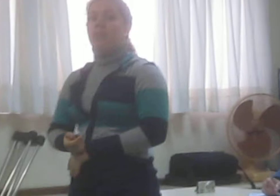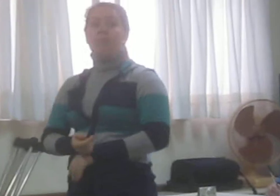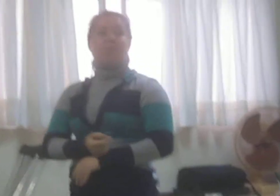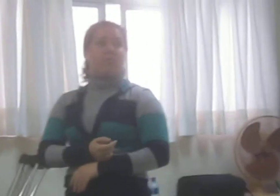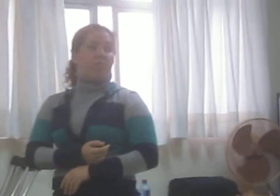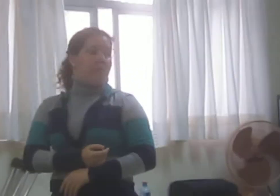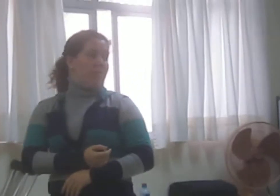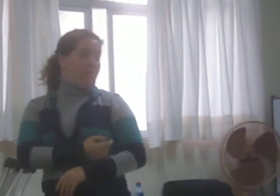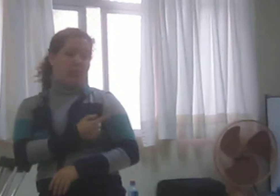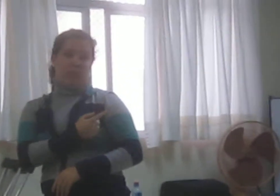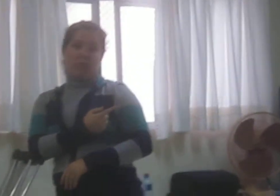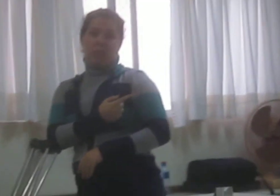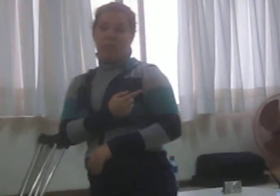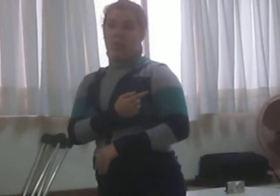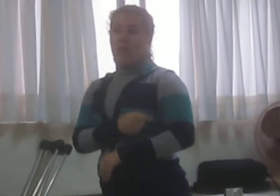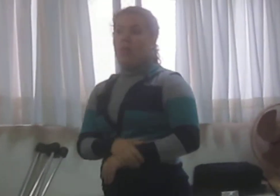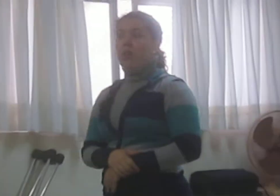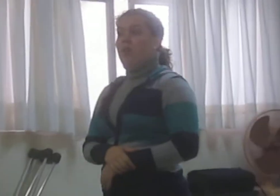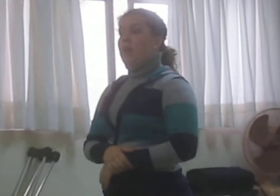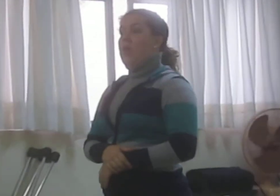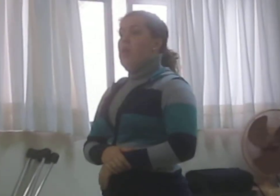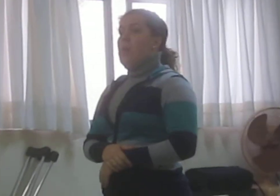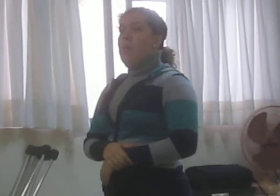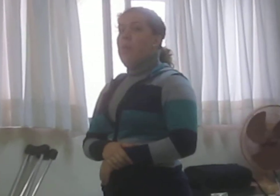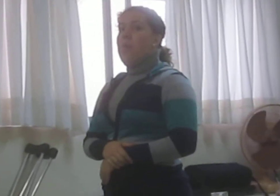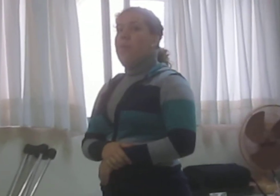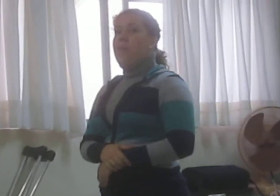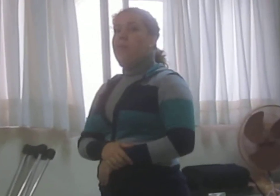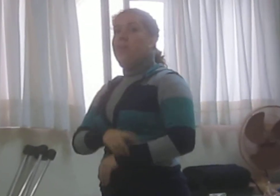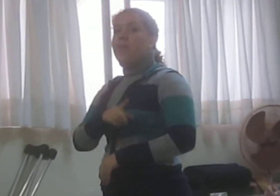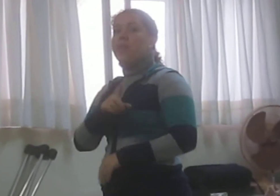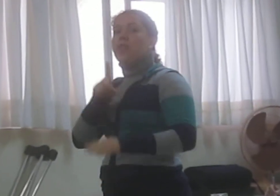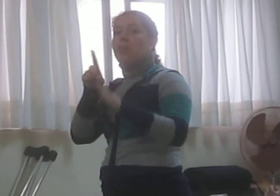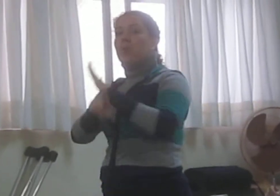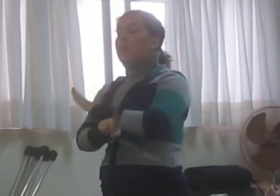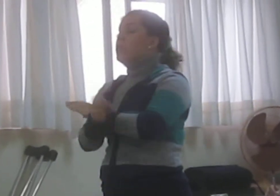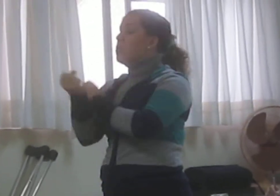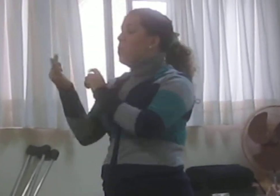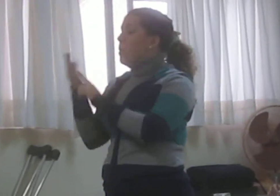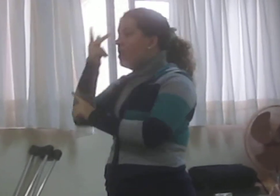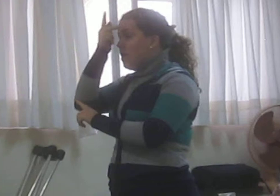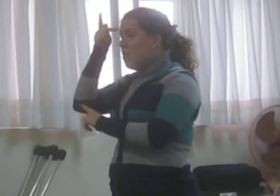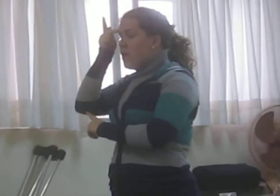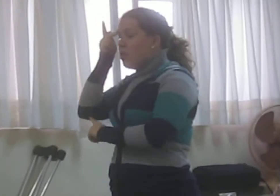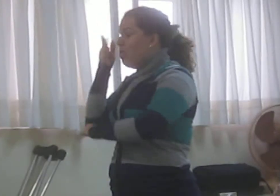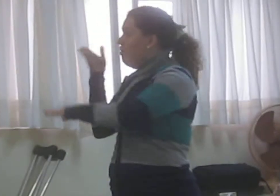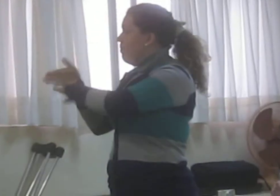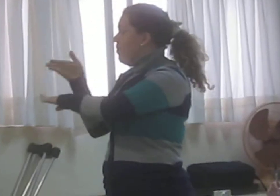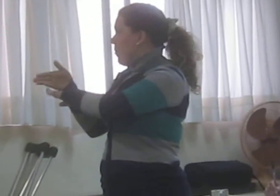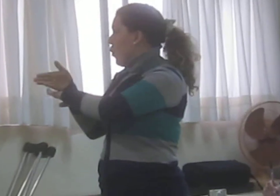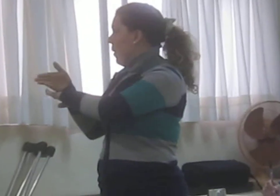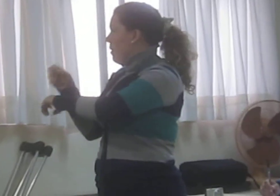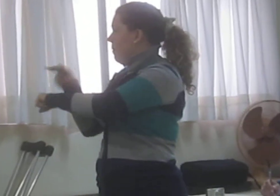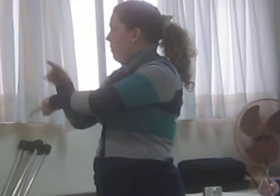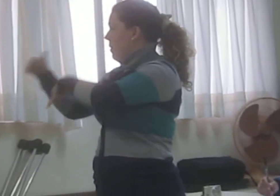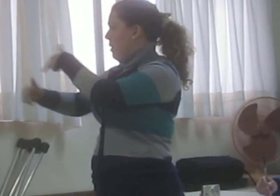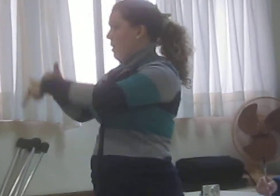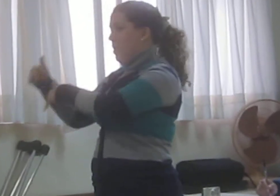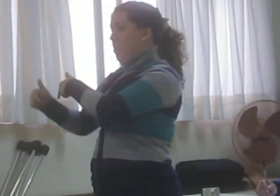grande briga nossa, porque até quando eu estive levando a nossa proposta